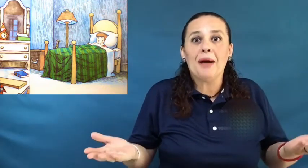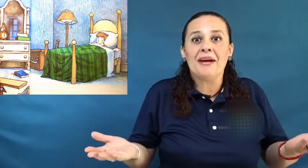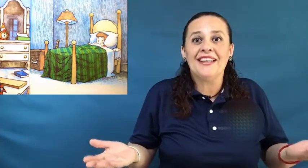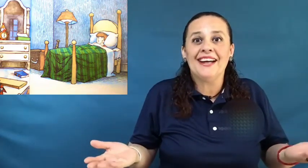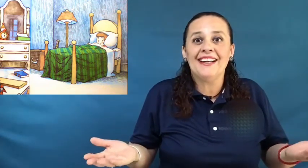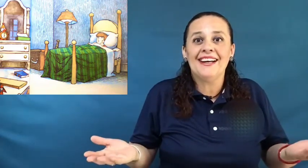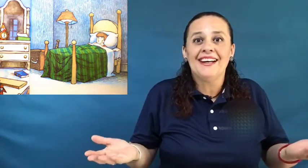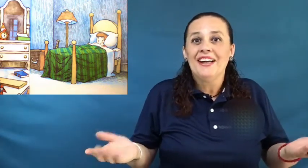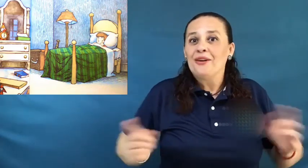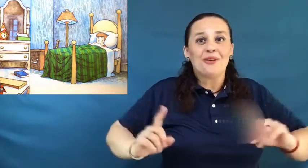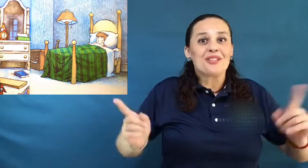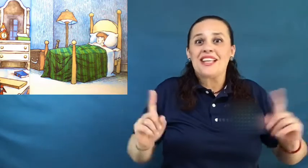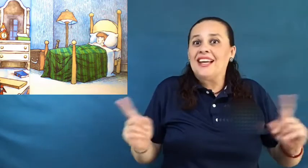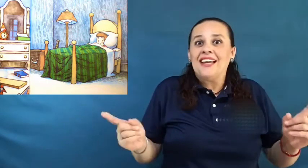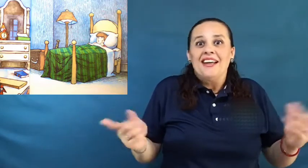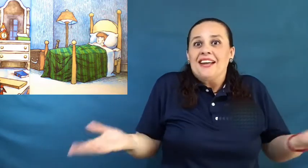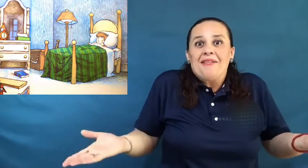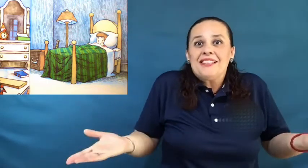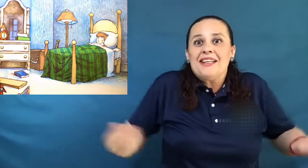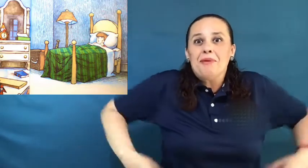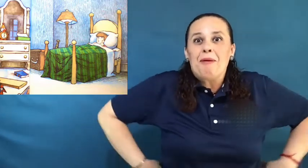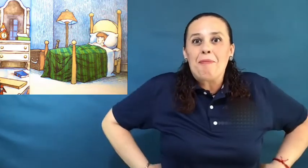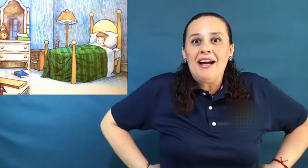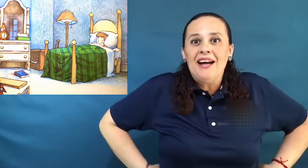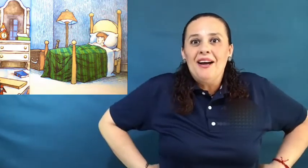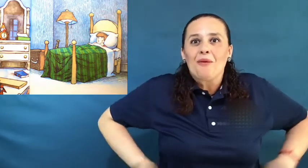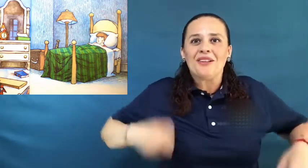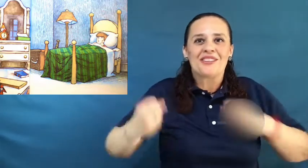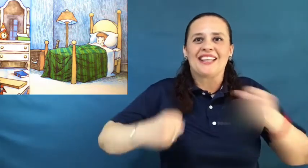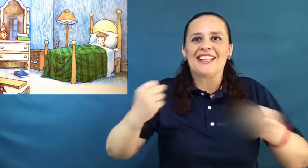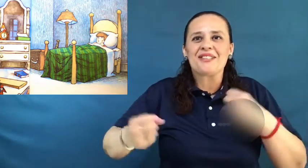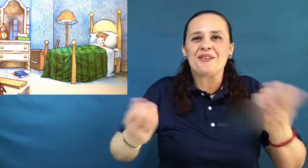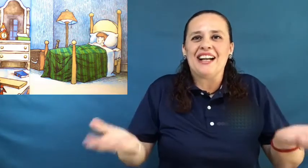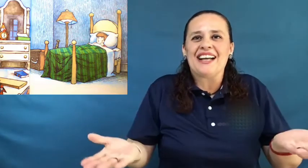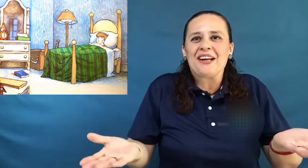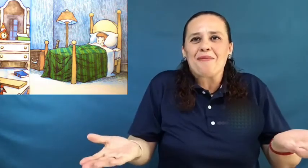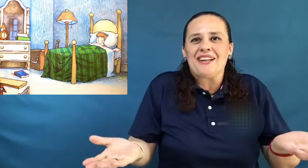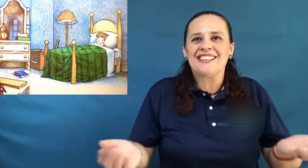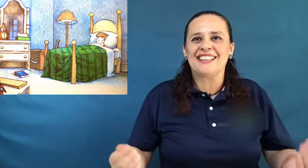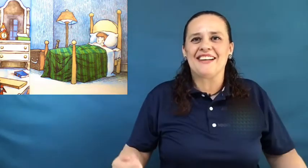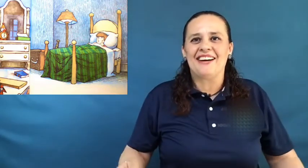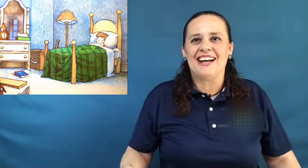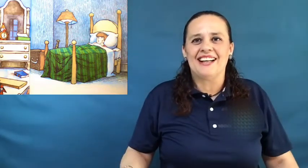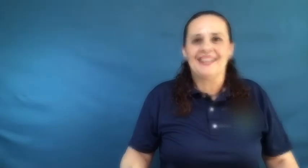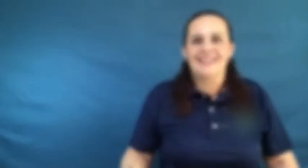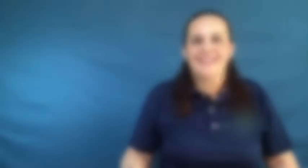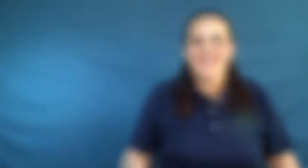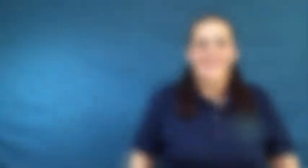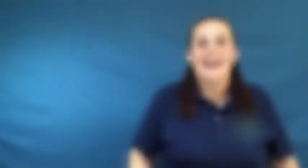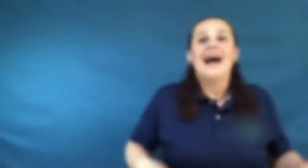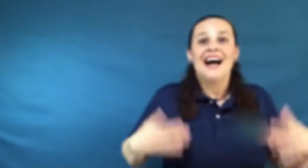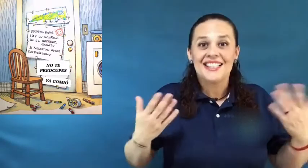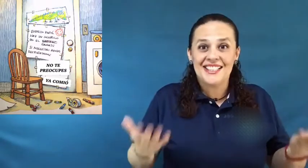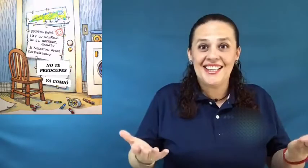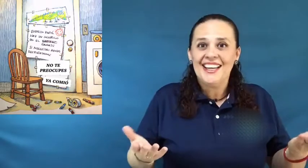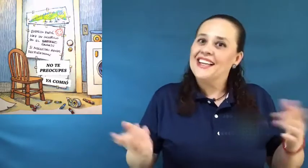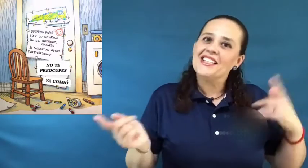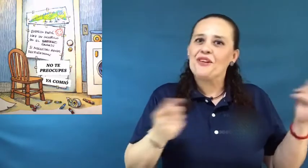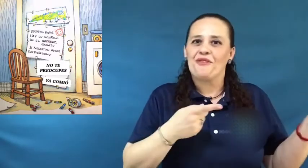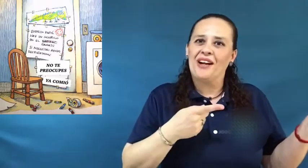mañana, no sé qué va a hacer mi papá cuando se quiera subir al carro para irse a trabajar. Así que se fue al